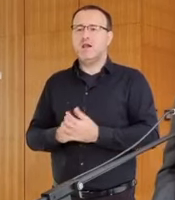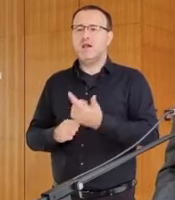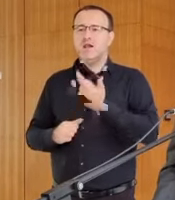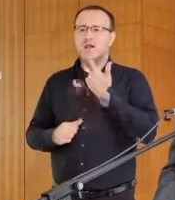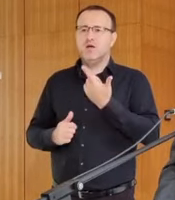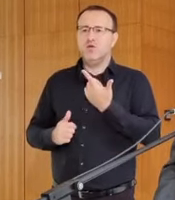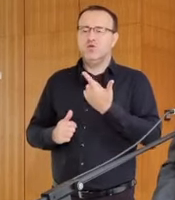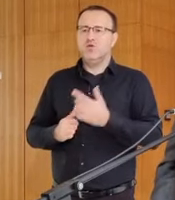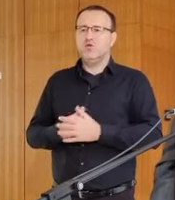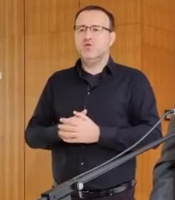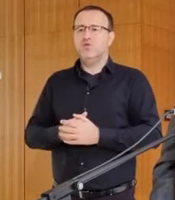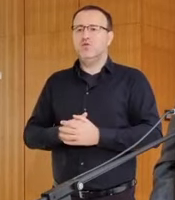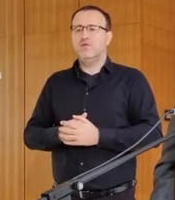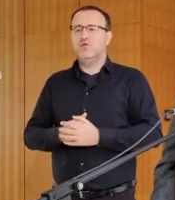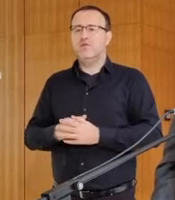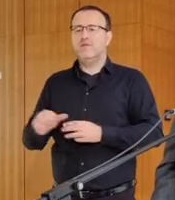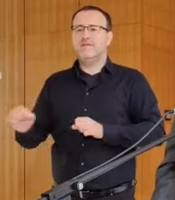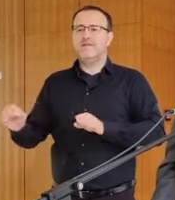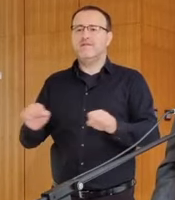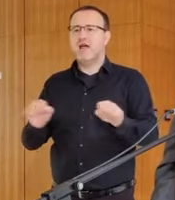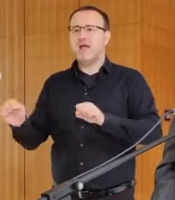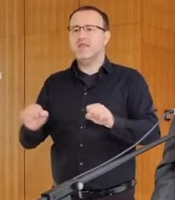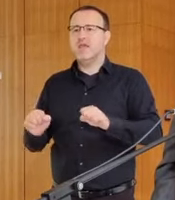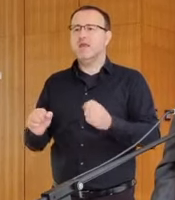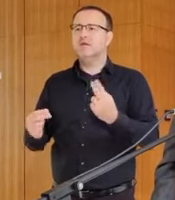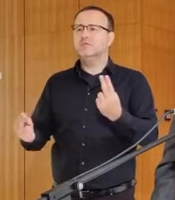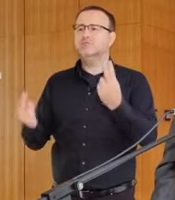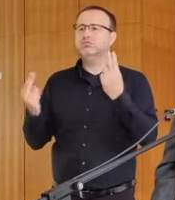priorite,